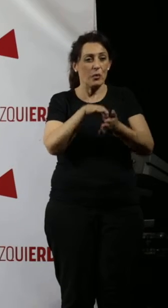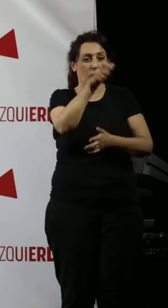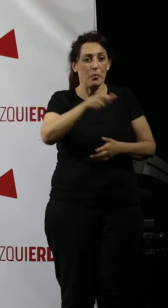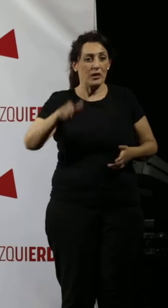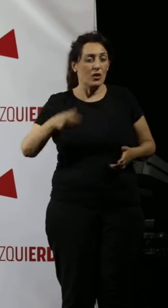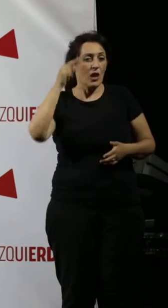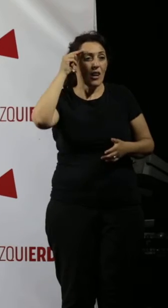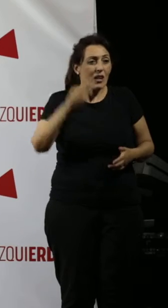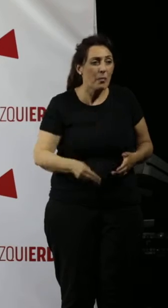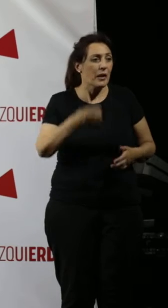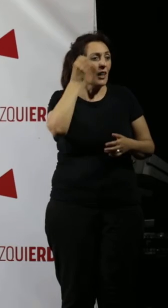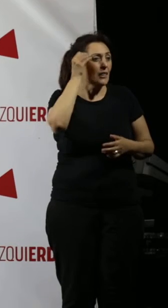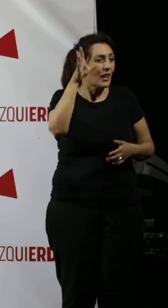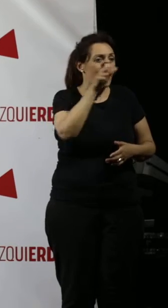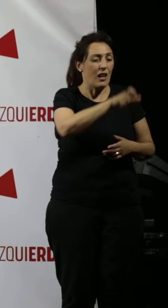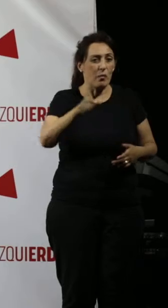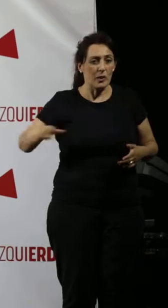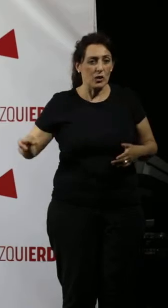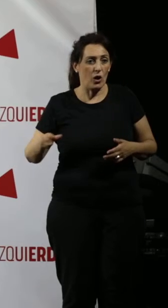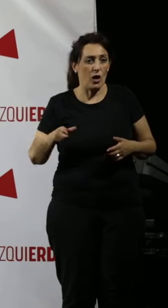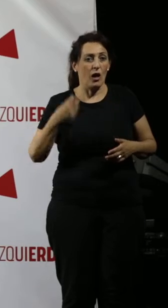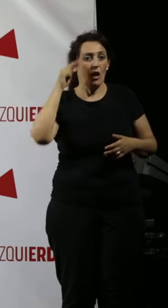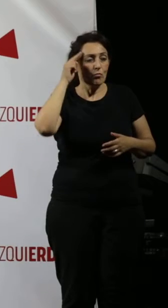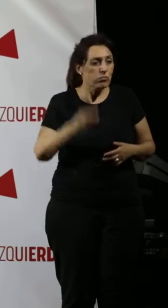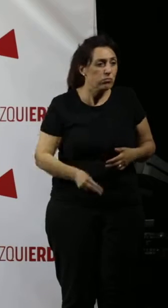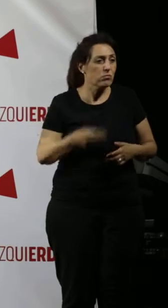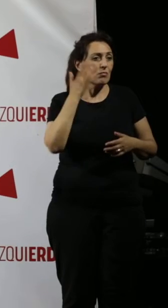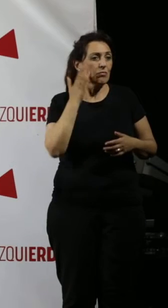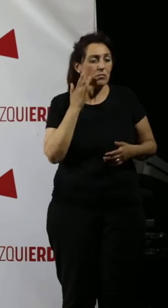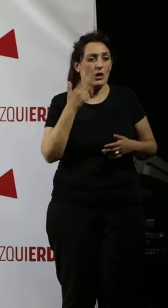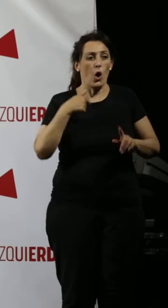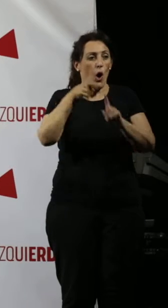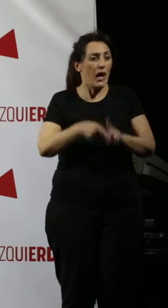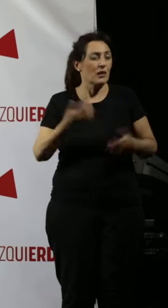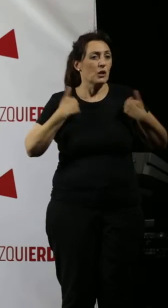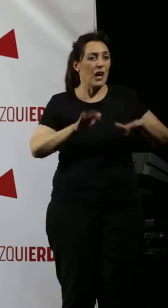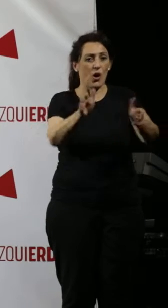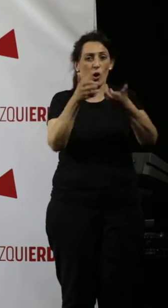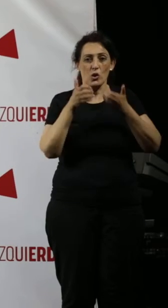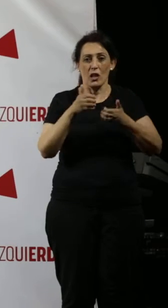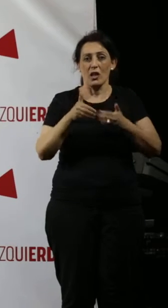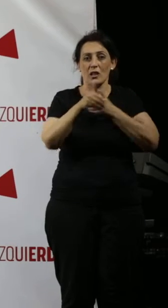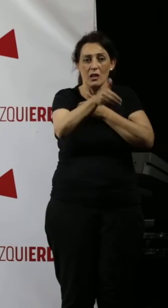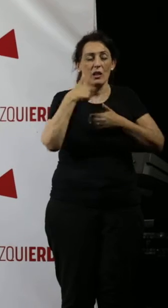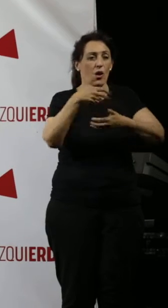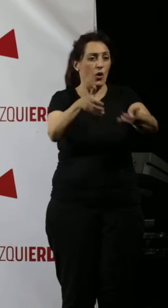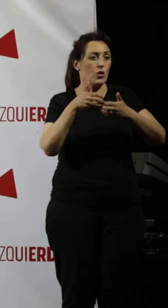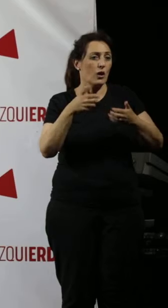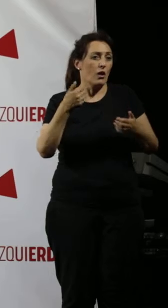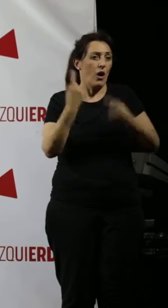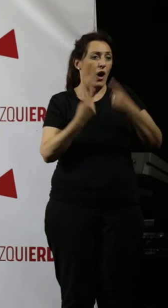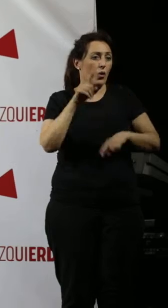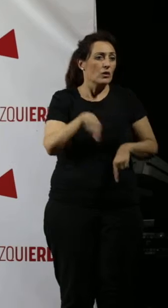que respeta la inteligencia de la gente, siendo honestos en aquellos objetivos que hemos conseguido y los que no lo consigamos.